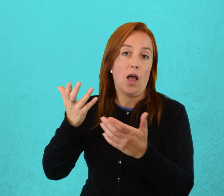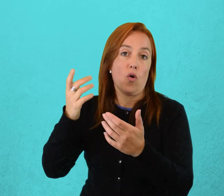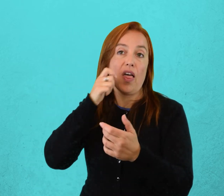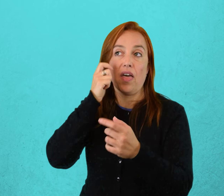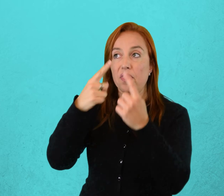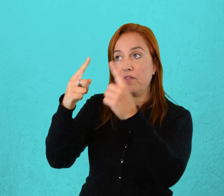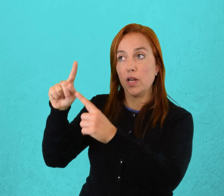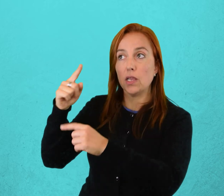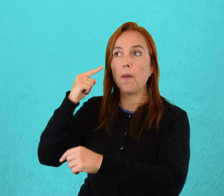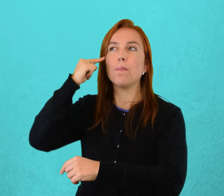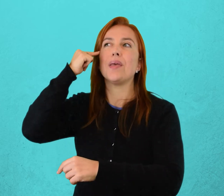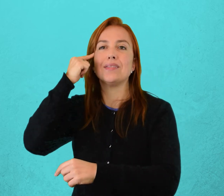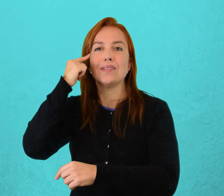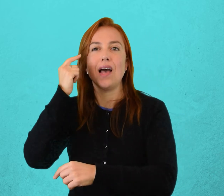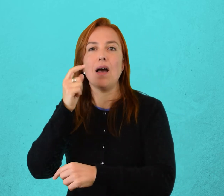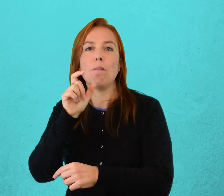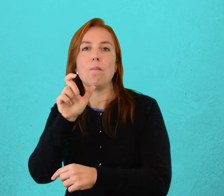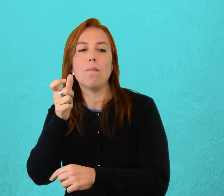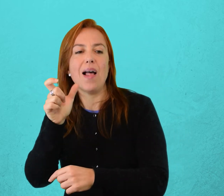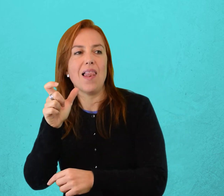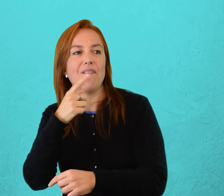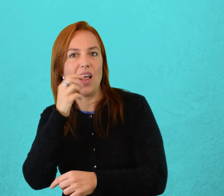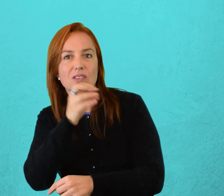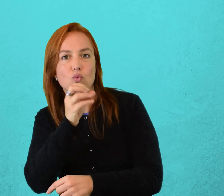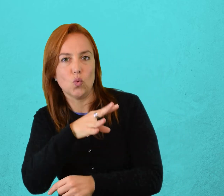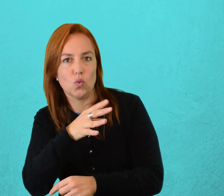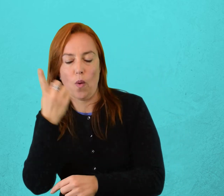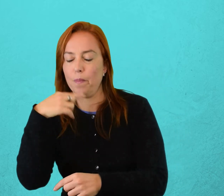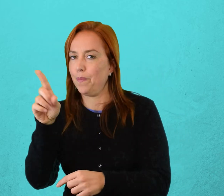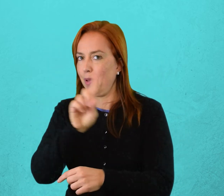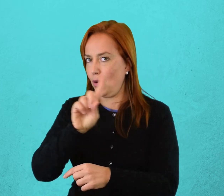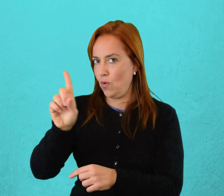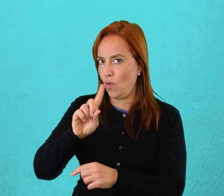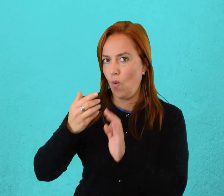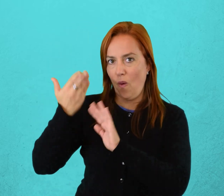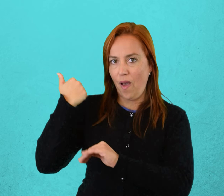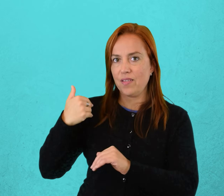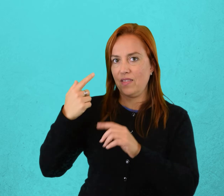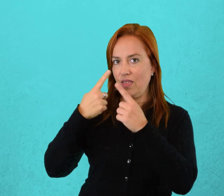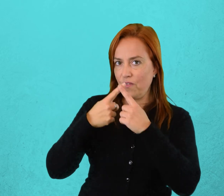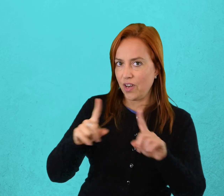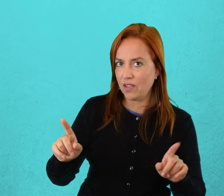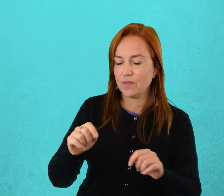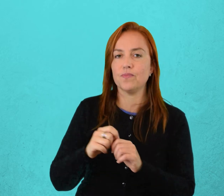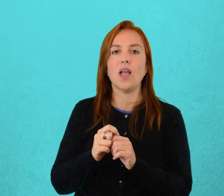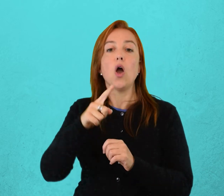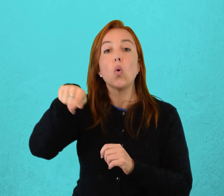quizás no adolescentes suene así. A ustedes no les va a